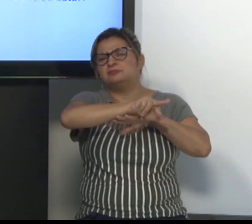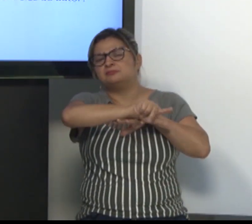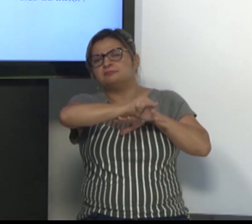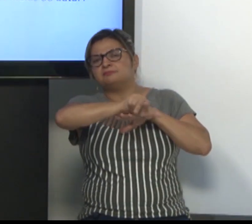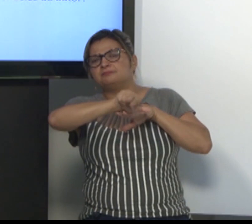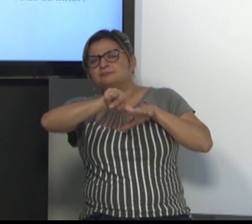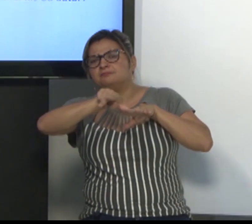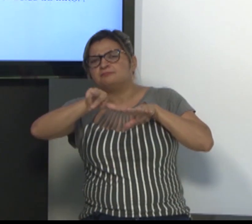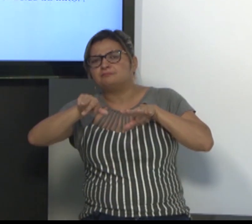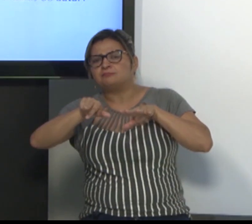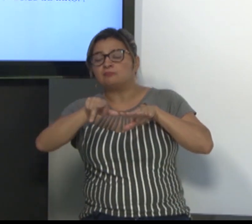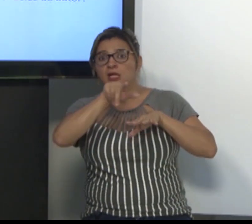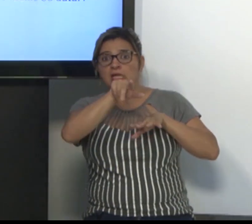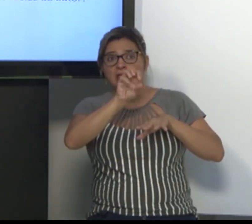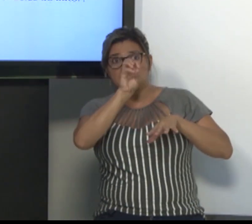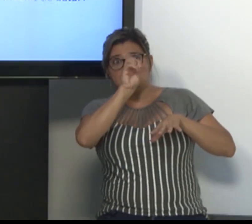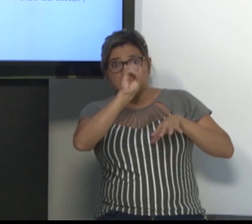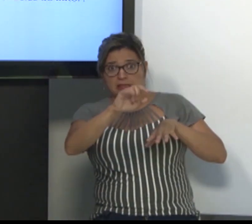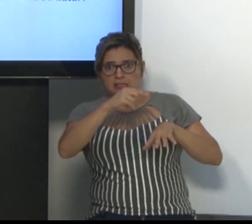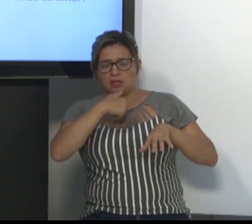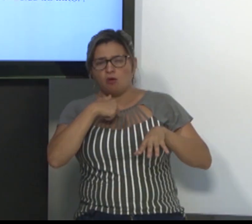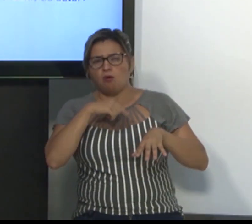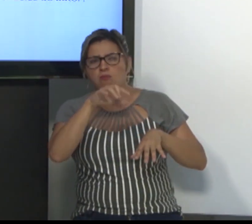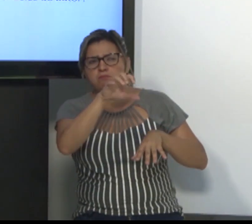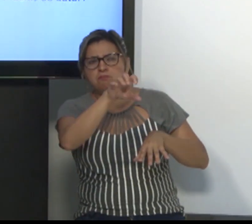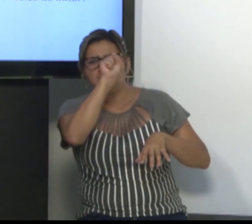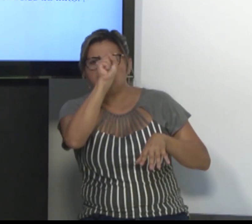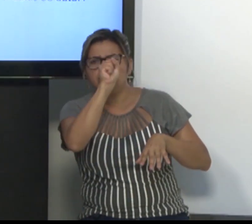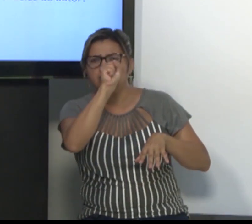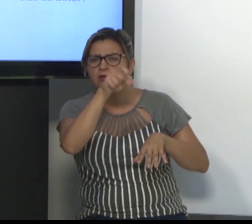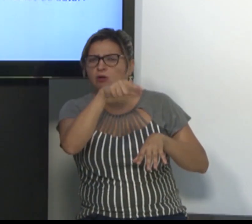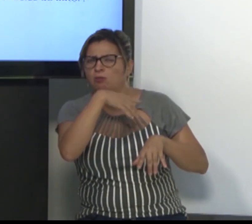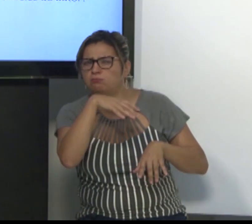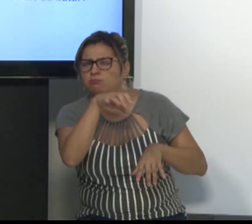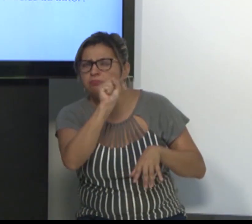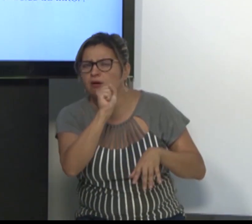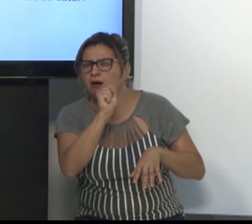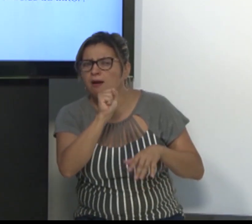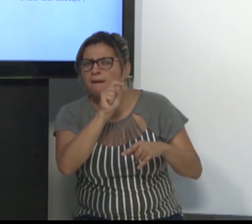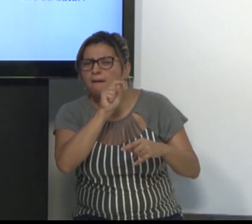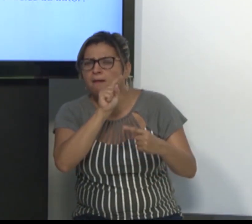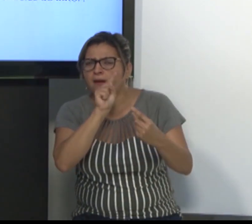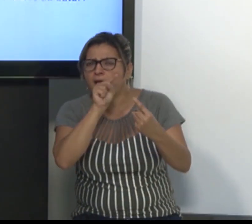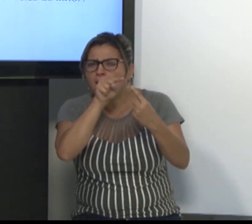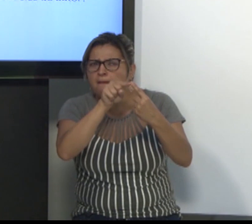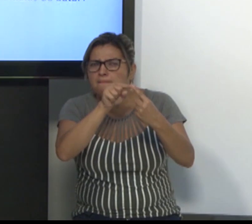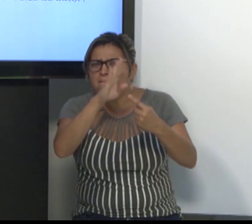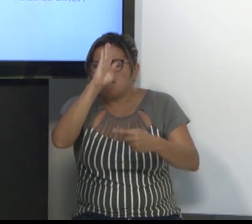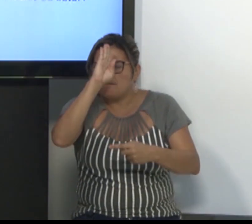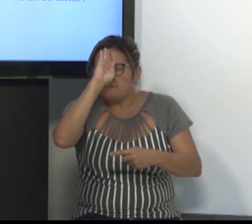vários assuntos. Eu preciso captar o objetivo principal daquilo.